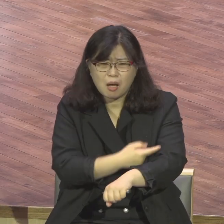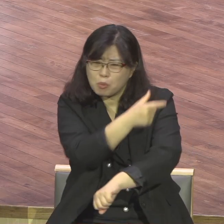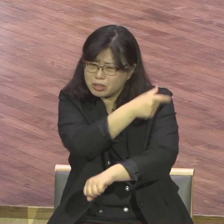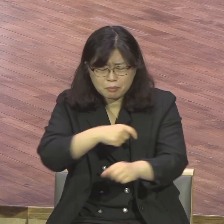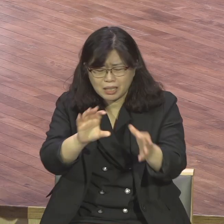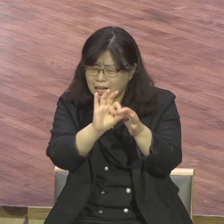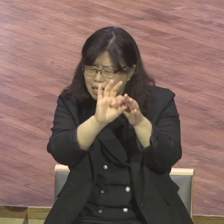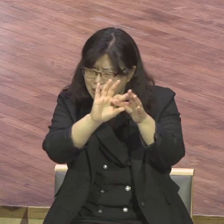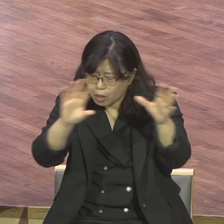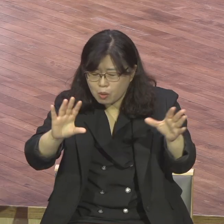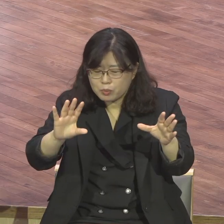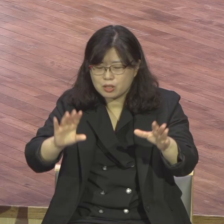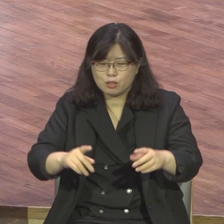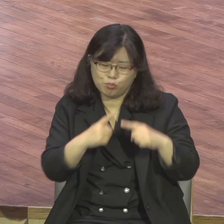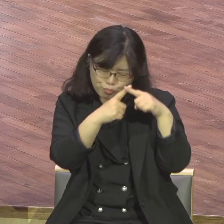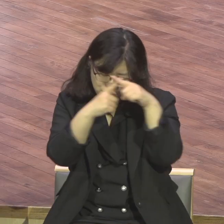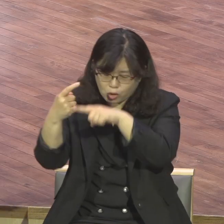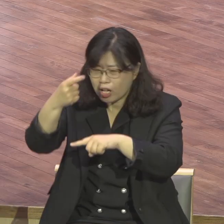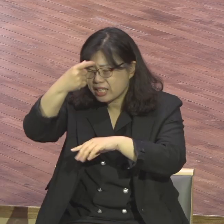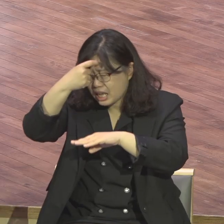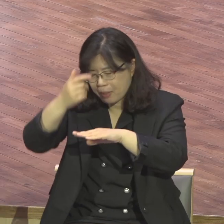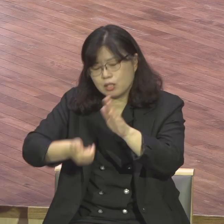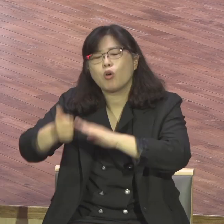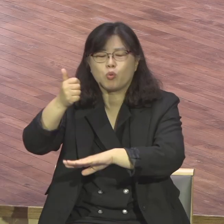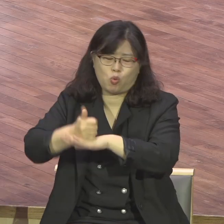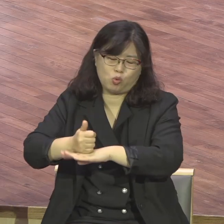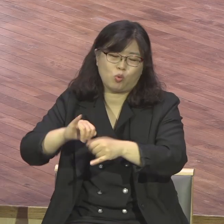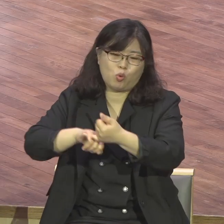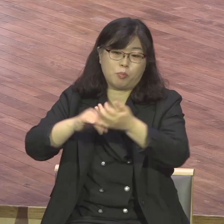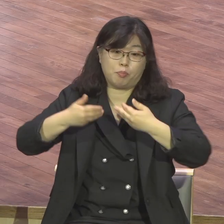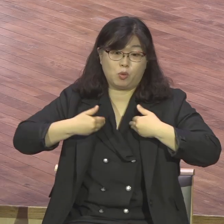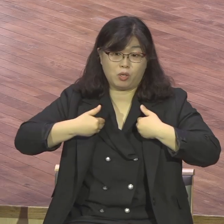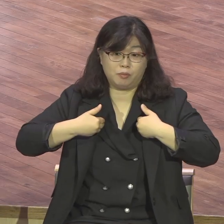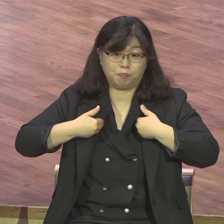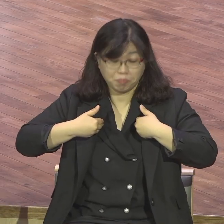아멘 또 성령 사람 아니면 안 나옵니다 이게 입에서 아멘이 안 나온다니까요